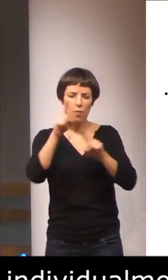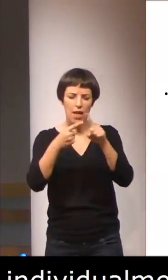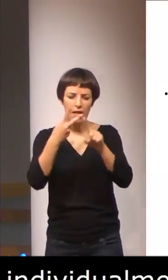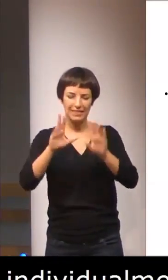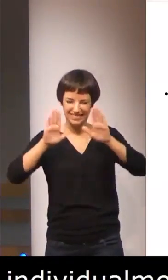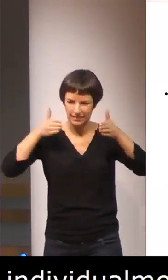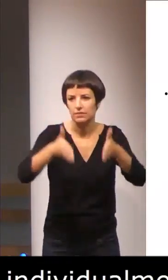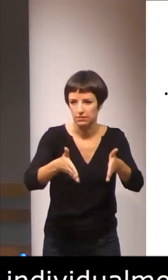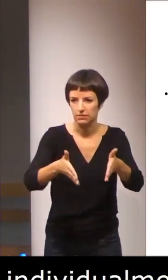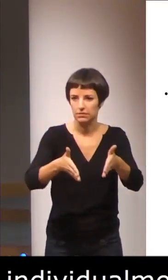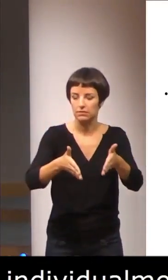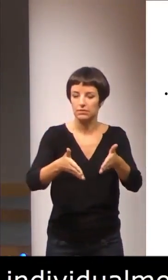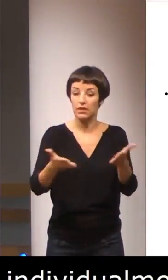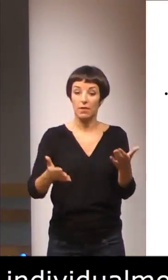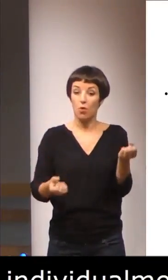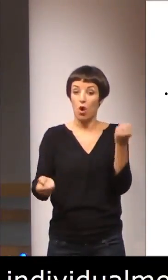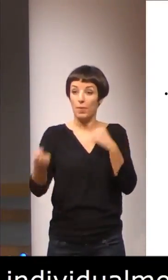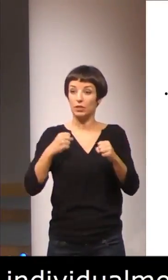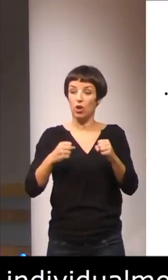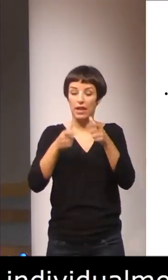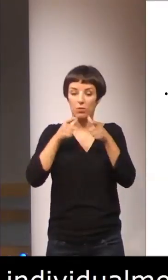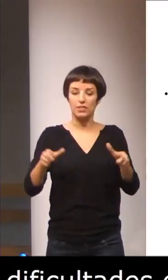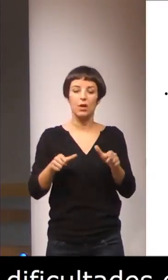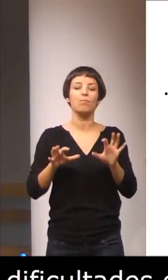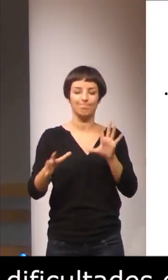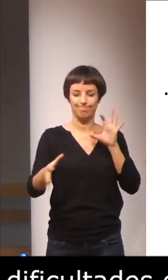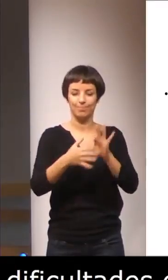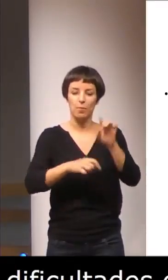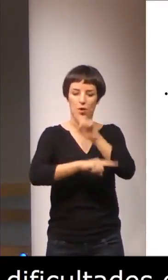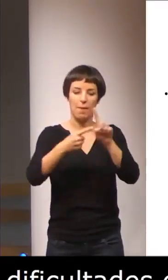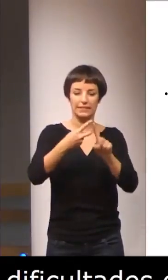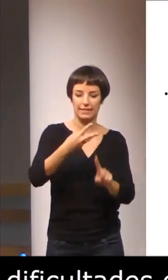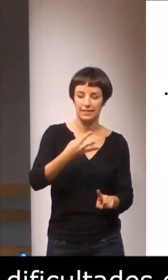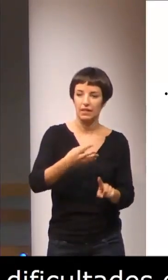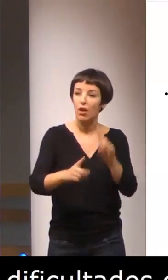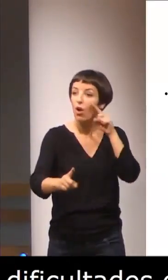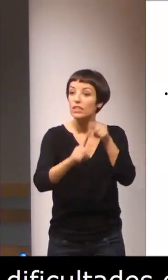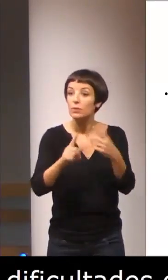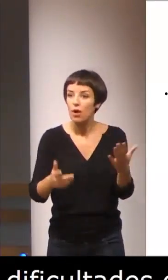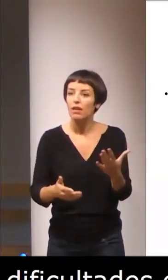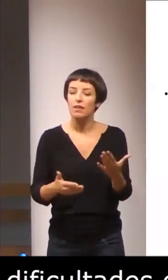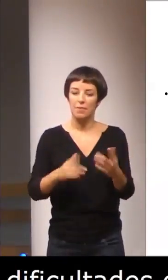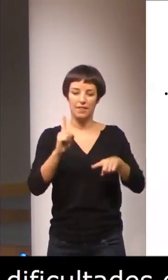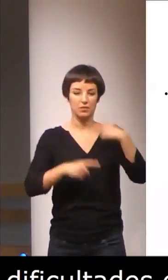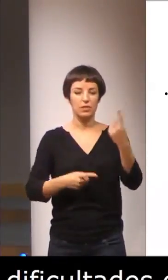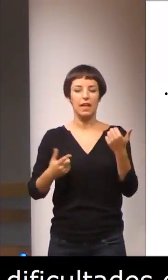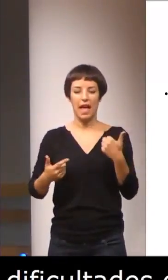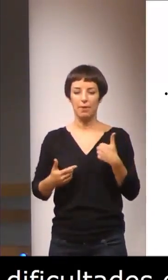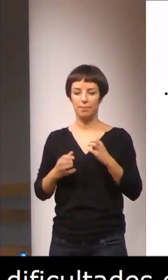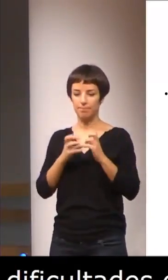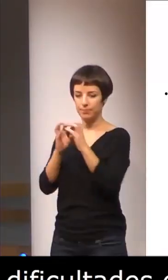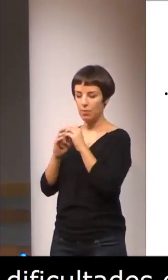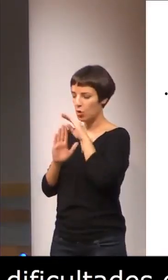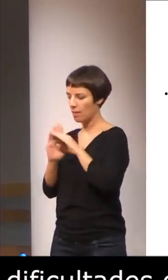atribuir un comportamiento lingüístico. ¿Con qué objetivo? Pues en aras de diseñar un programa de intervención.